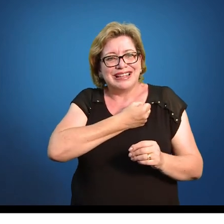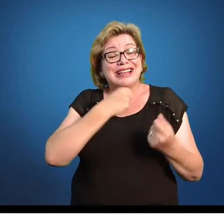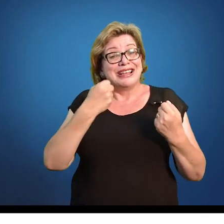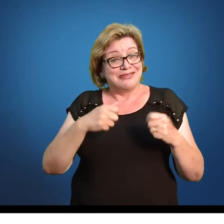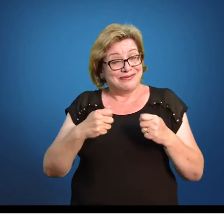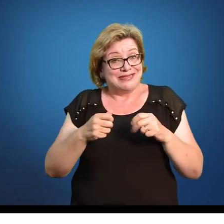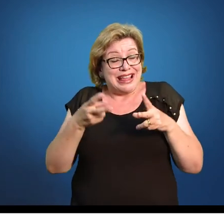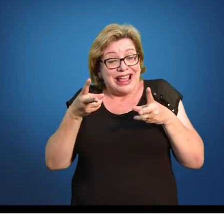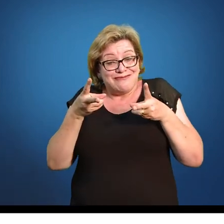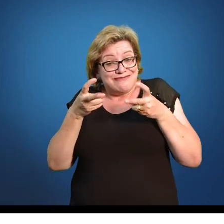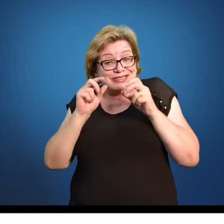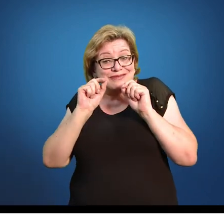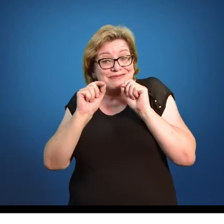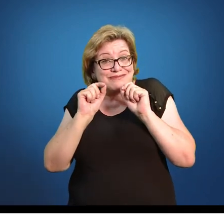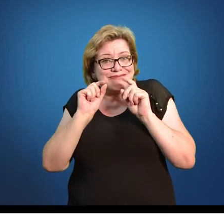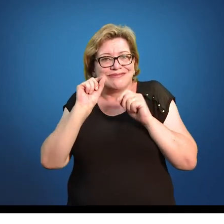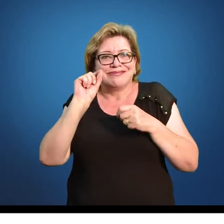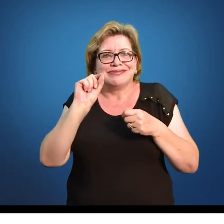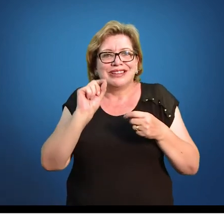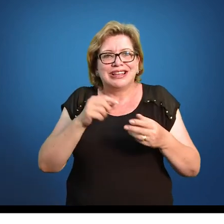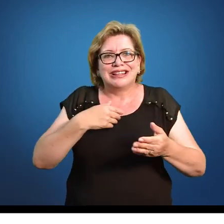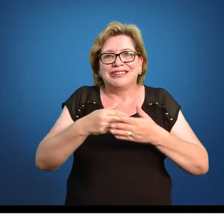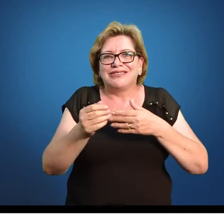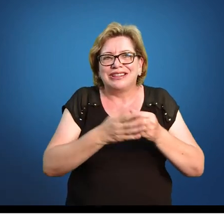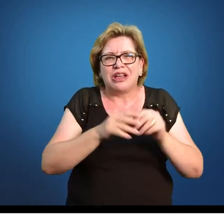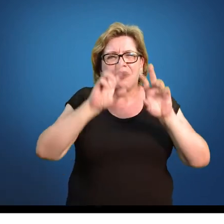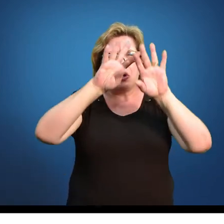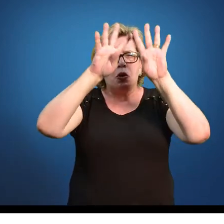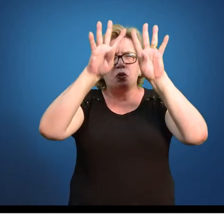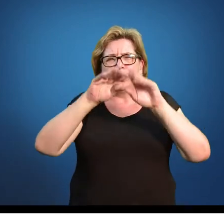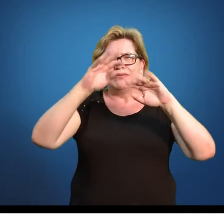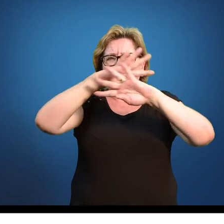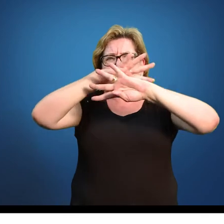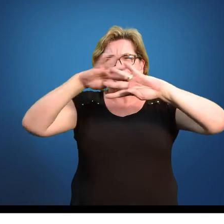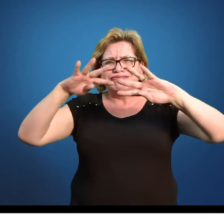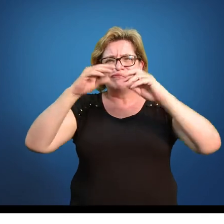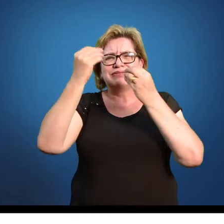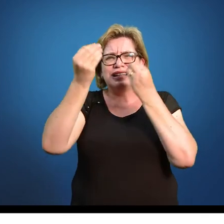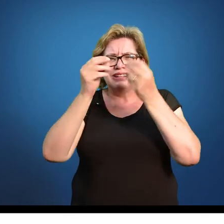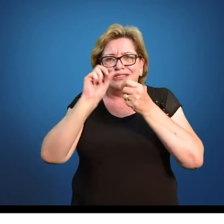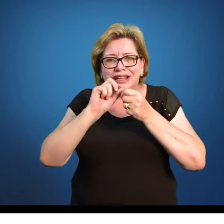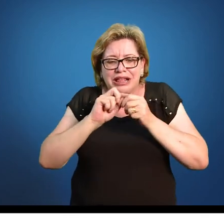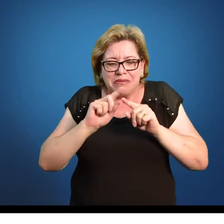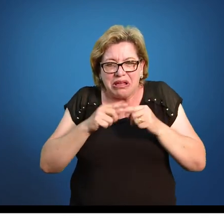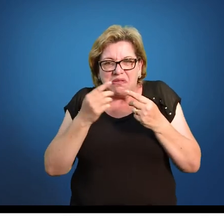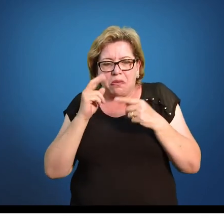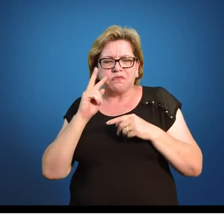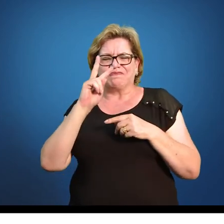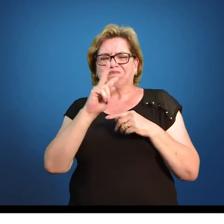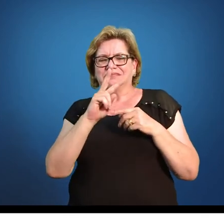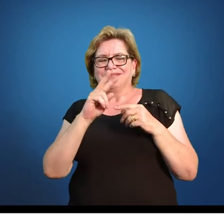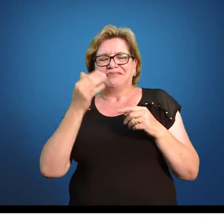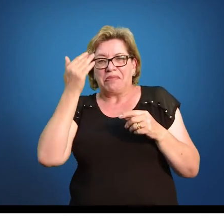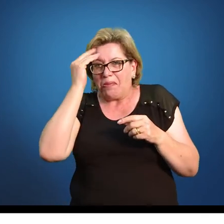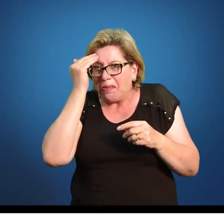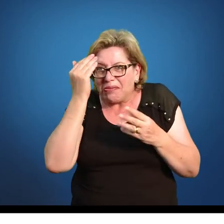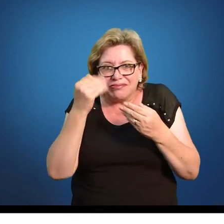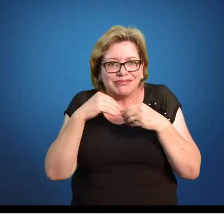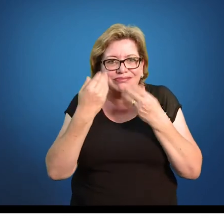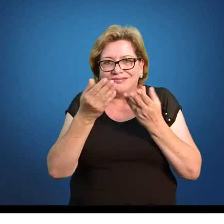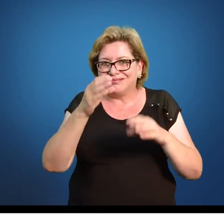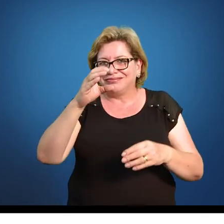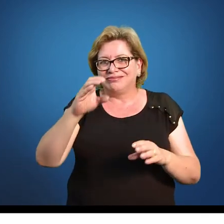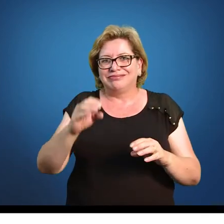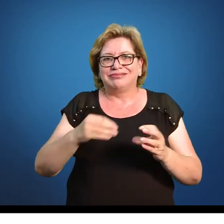sentido. Qual o sentido que faz? Eu construir toda a tabela, se eu não sei interpretar isso. Então, é fundamental que você